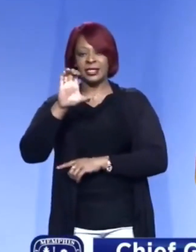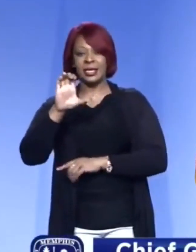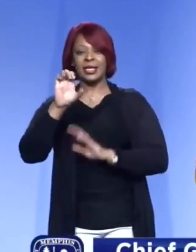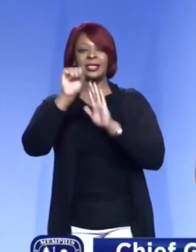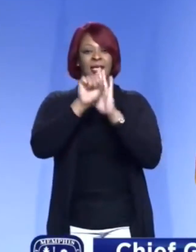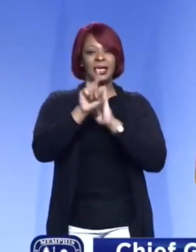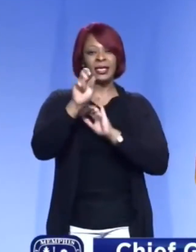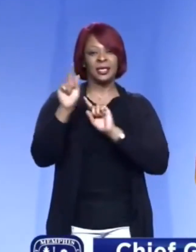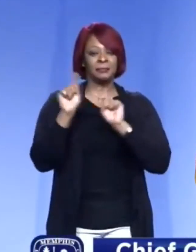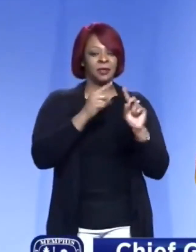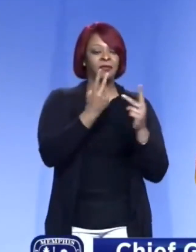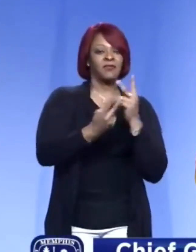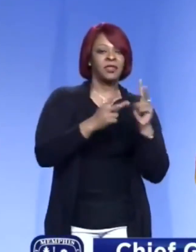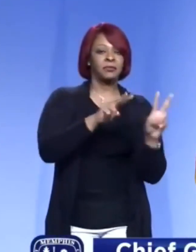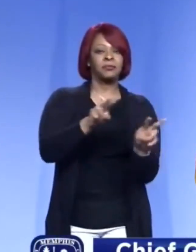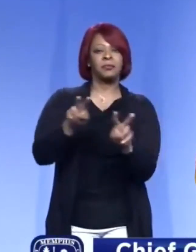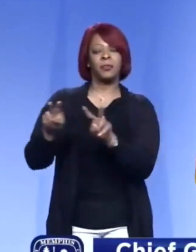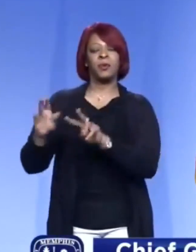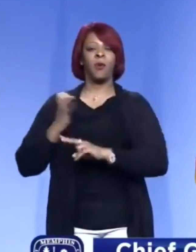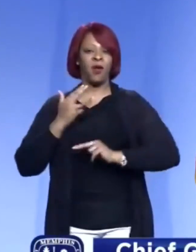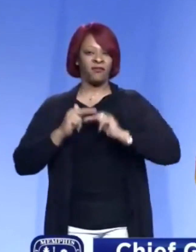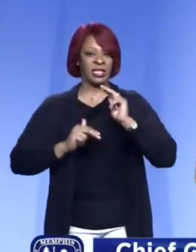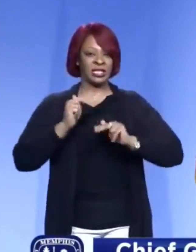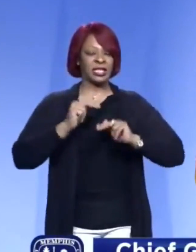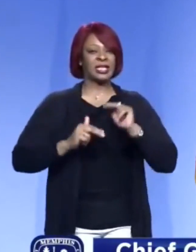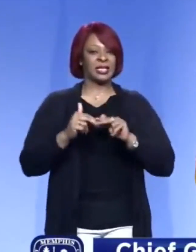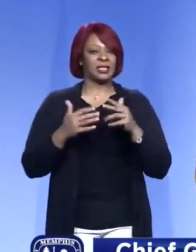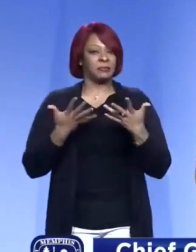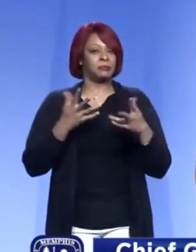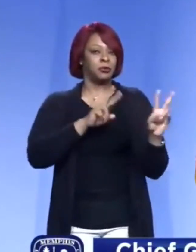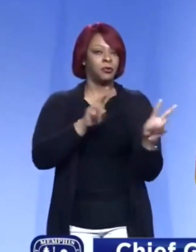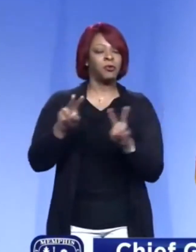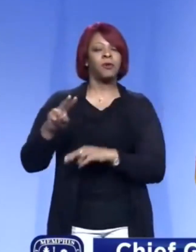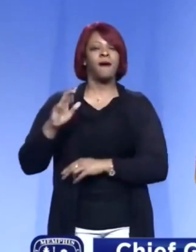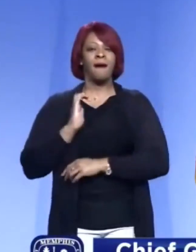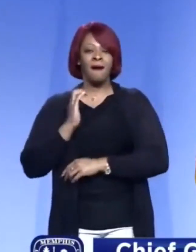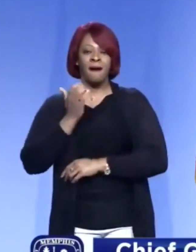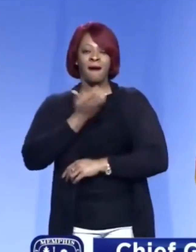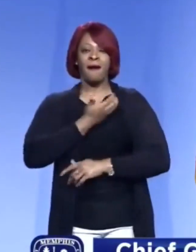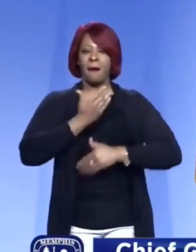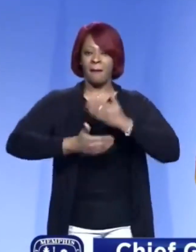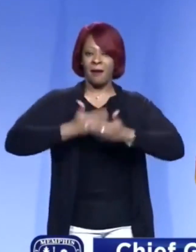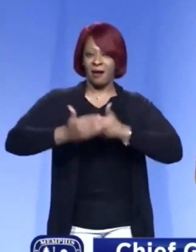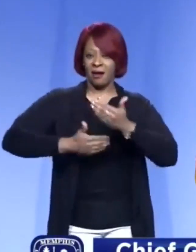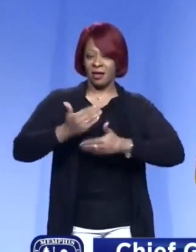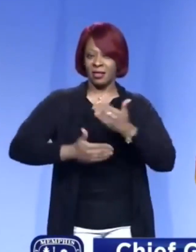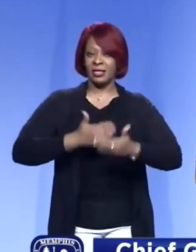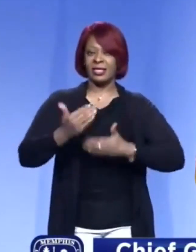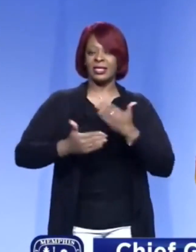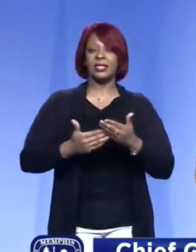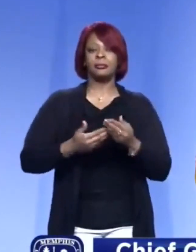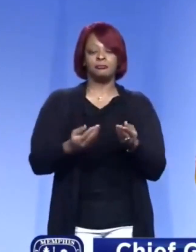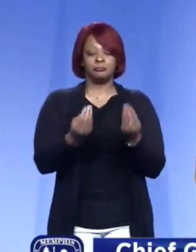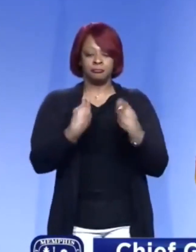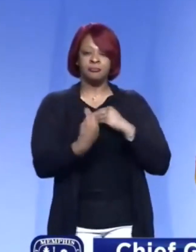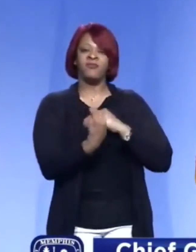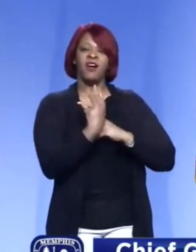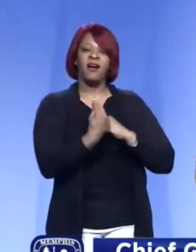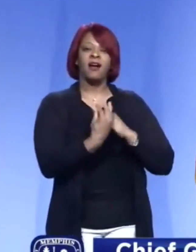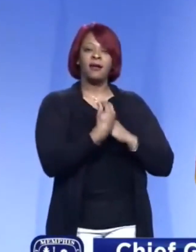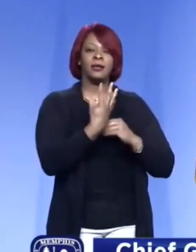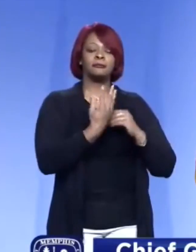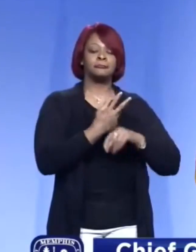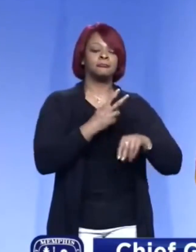Ellos vinieron y recorrieron todas nuestras instalaciones de vacunación, vieron nuestros procesos y nos dieron algunos consejos y